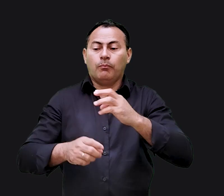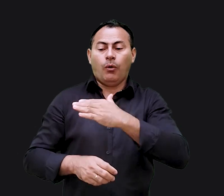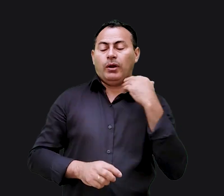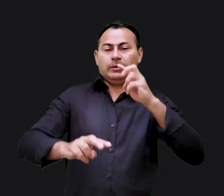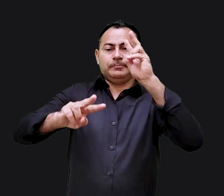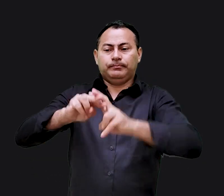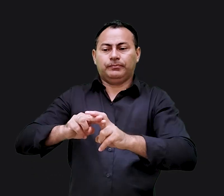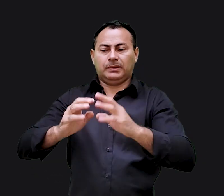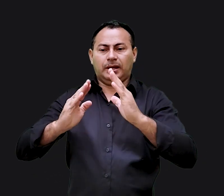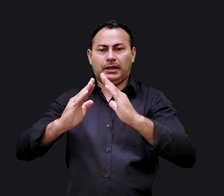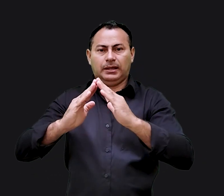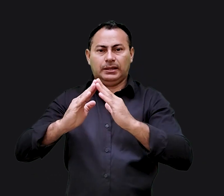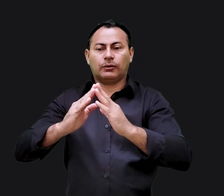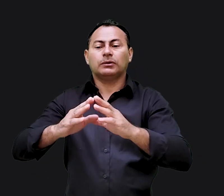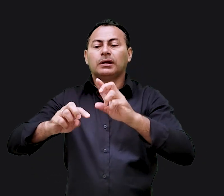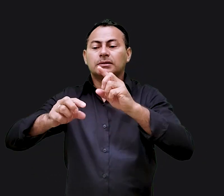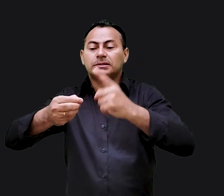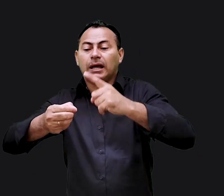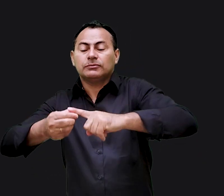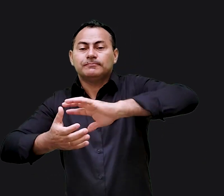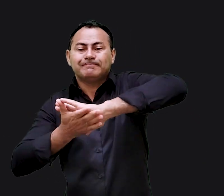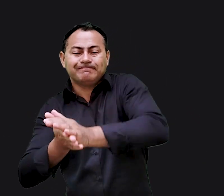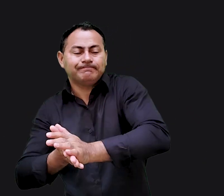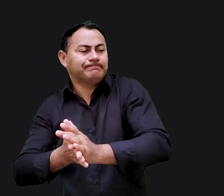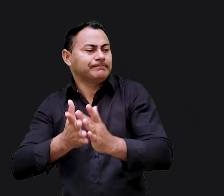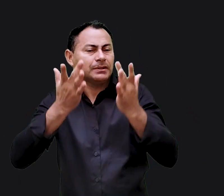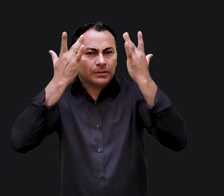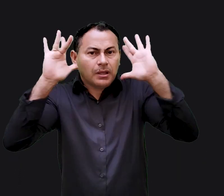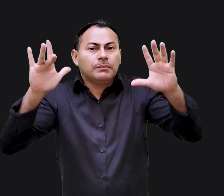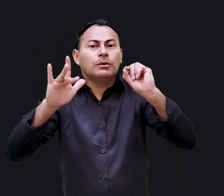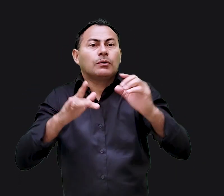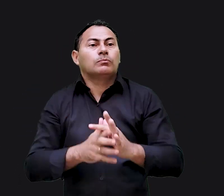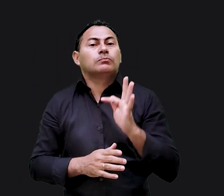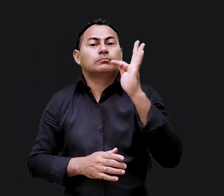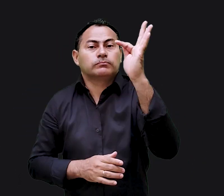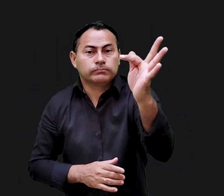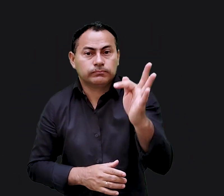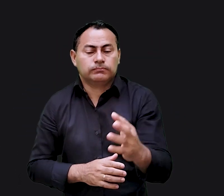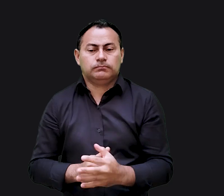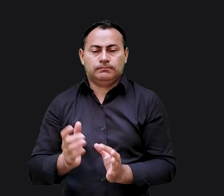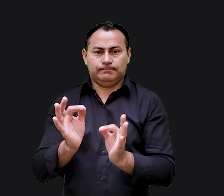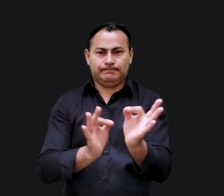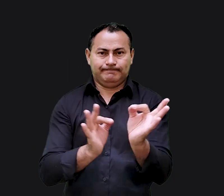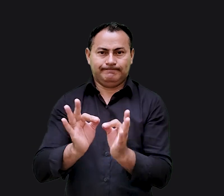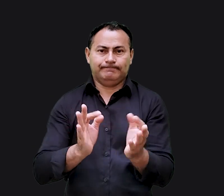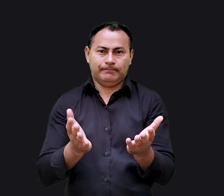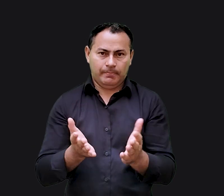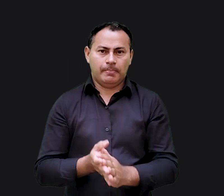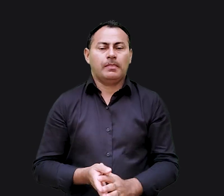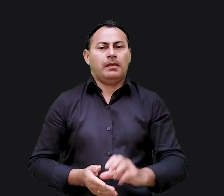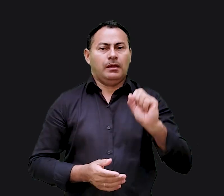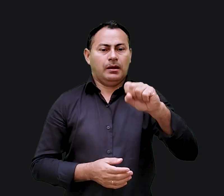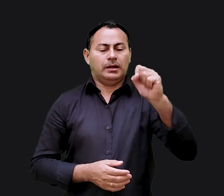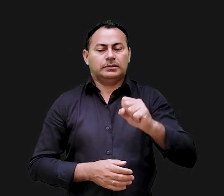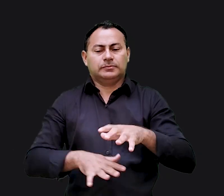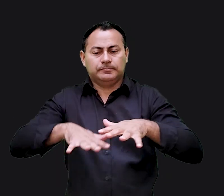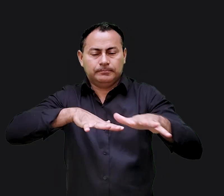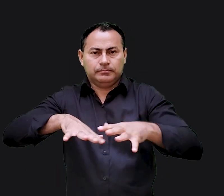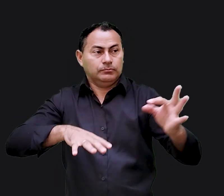Ele poderia morrer quando a cidade fosse destruída. Ele não sabia o que o futuro lhe preparava. Assim,